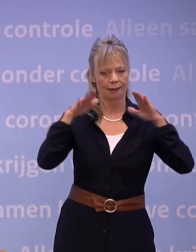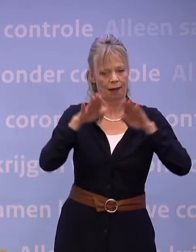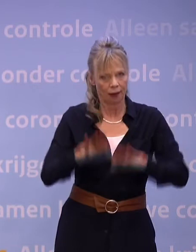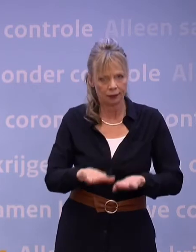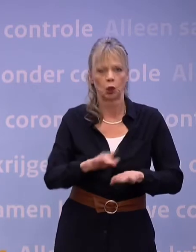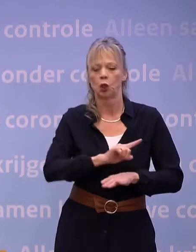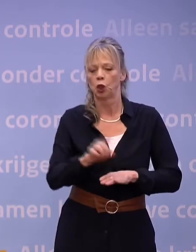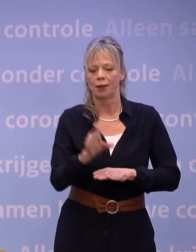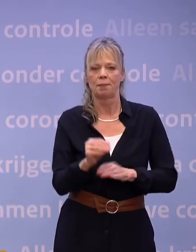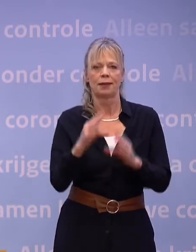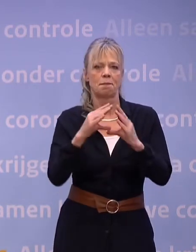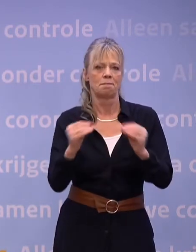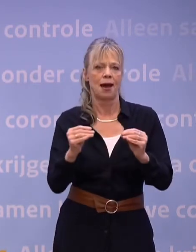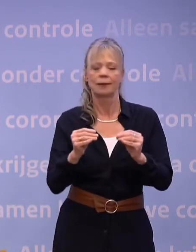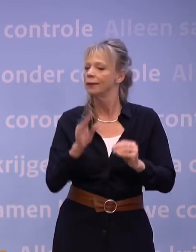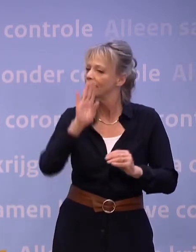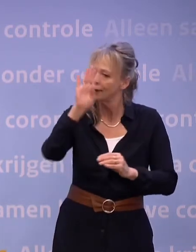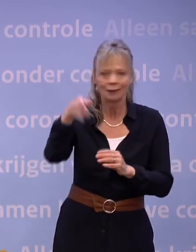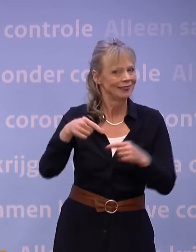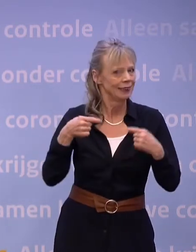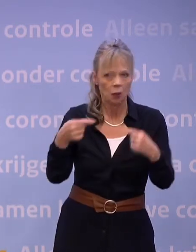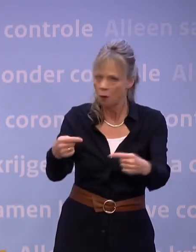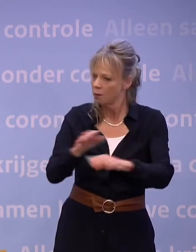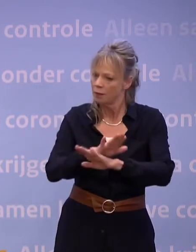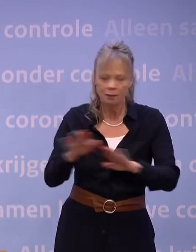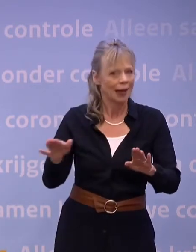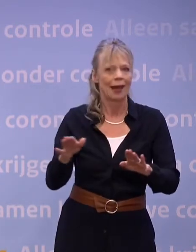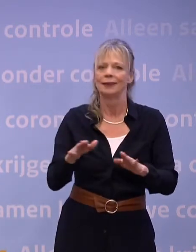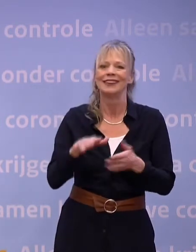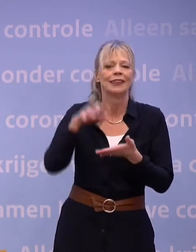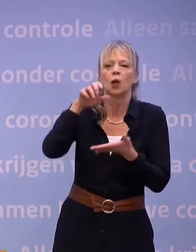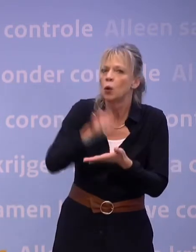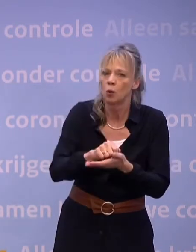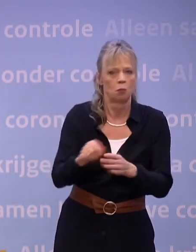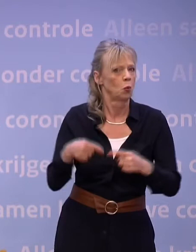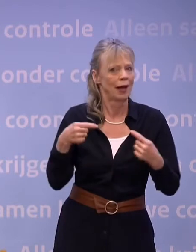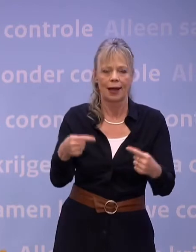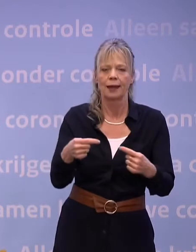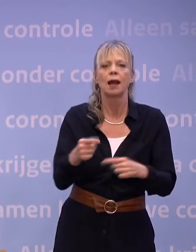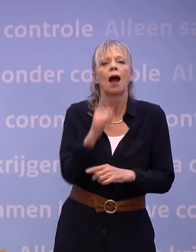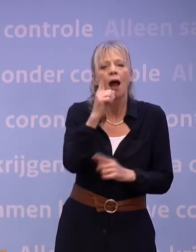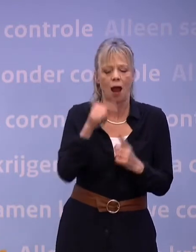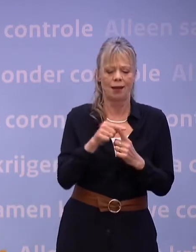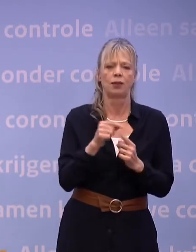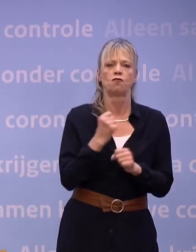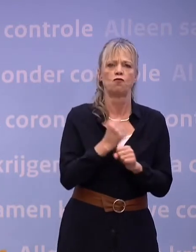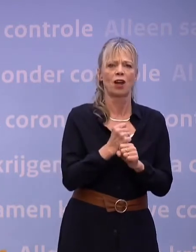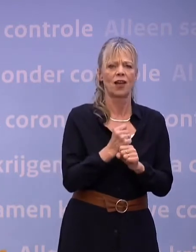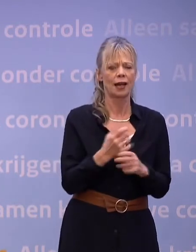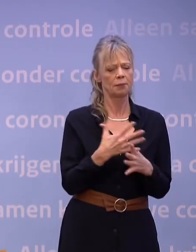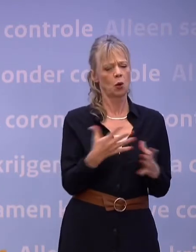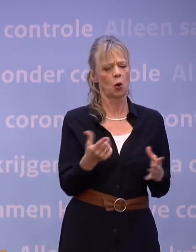Ga niet op reis en boek geen reizen... ...tenzij het voor werk is met een zeer groot economisch belang...